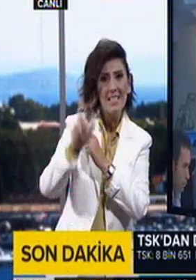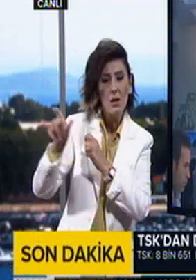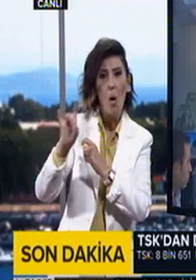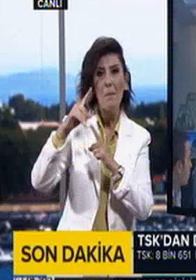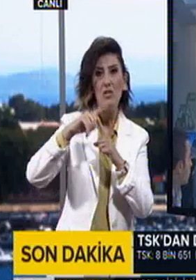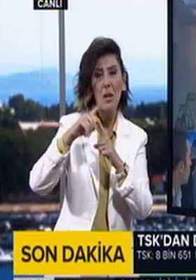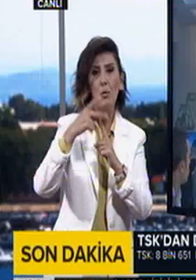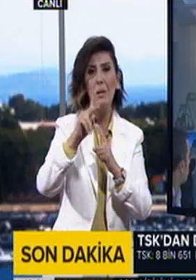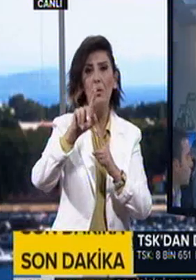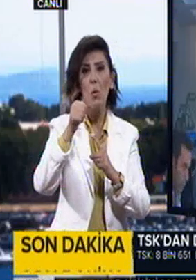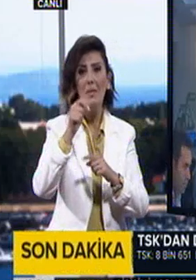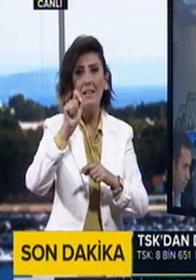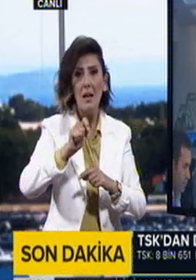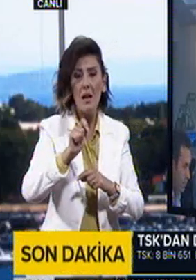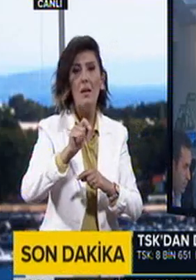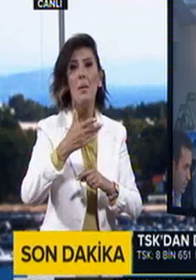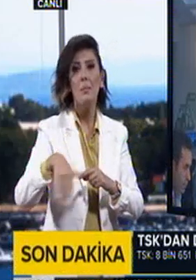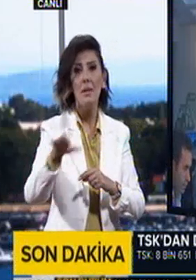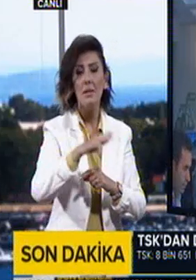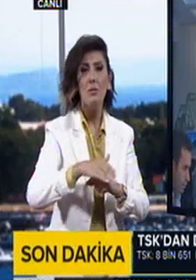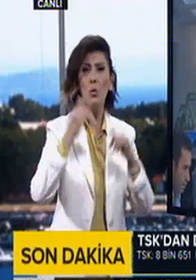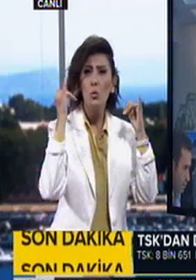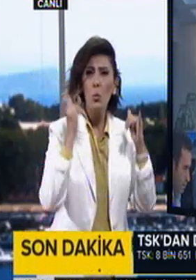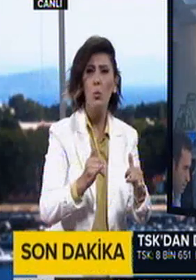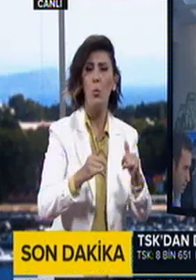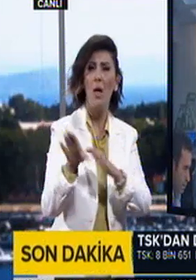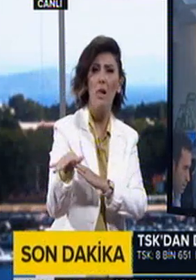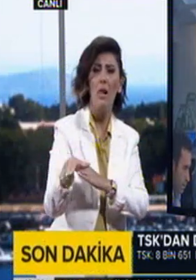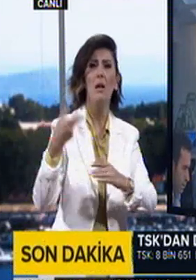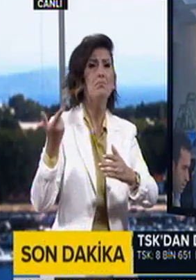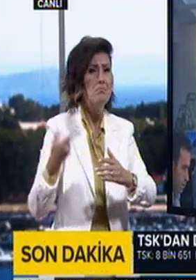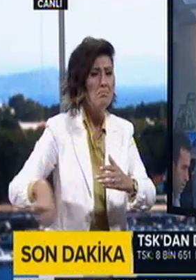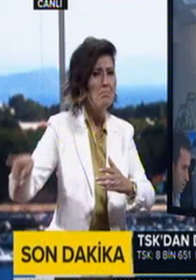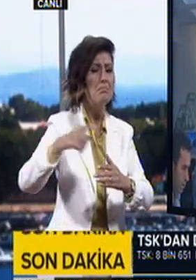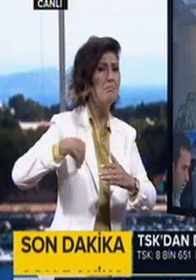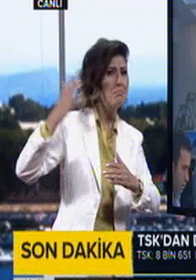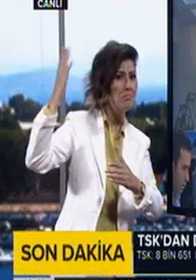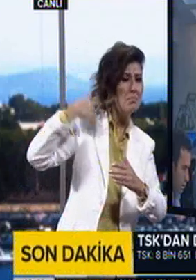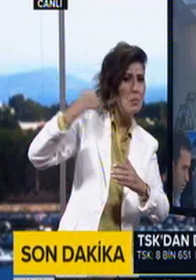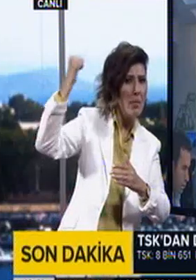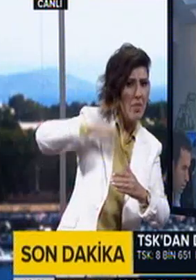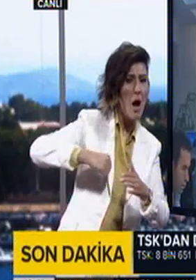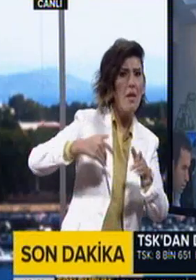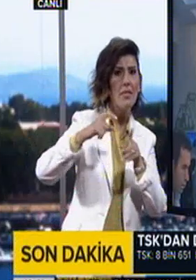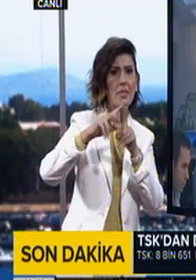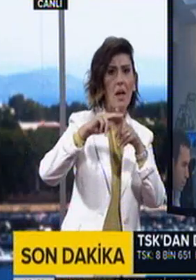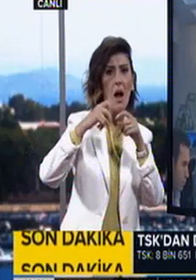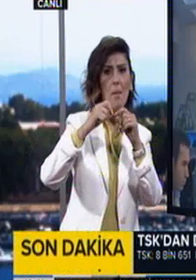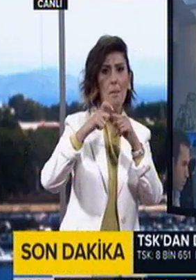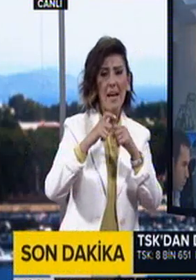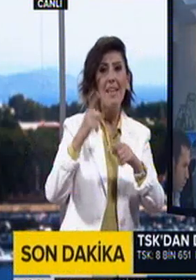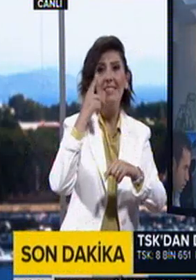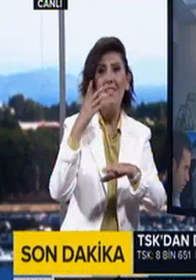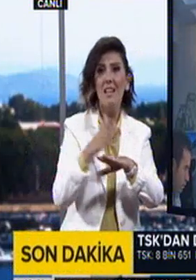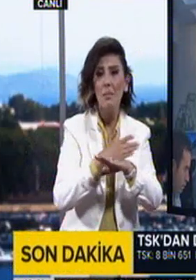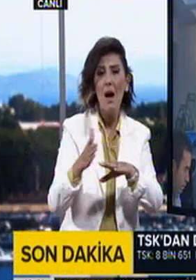tarihinde gerçekleştirilen alçakça kahpece gerçekleştirilen menfur darbe girişimine katılanlar ve kullandıkları devlet malı,